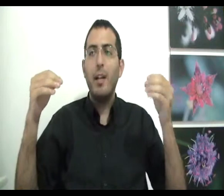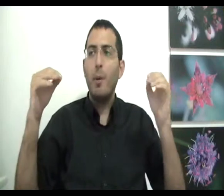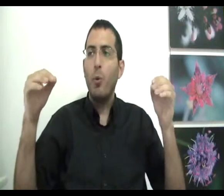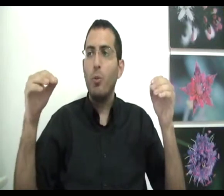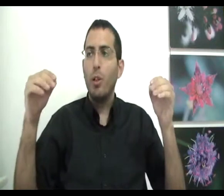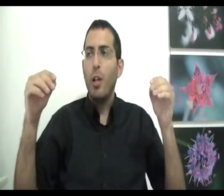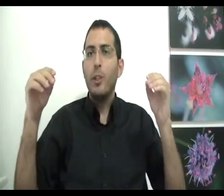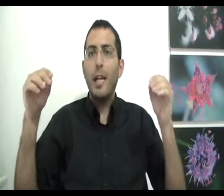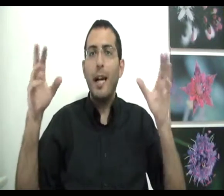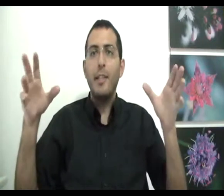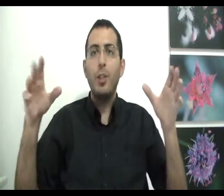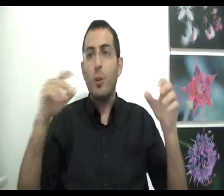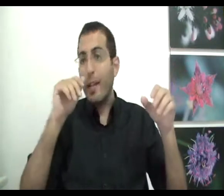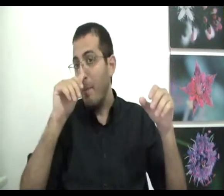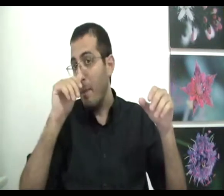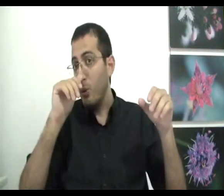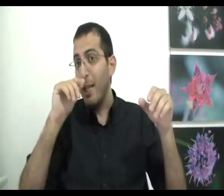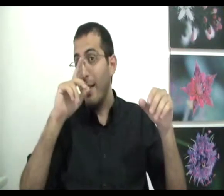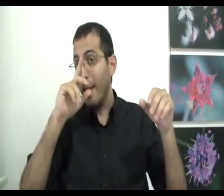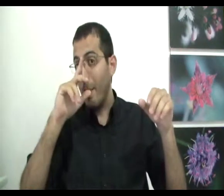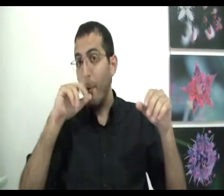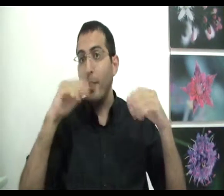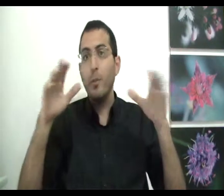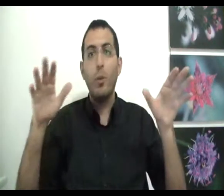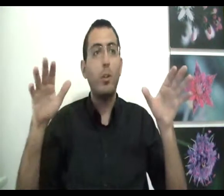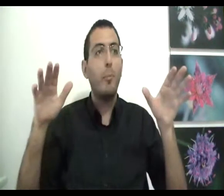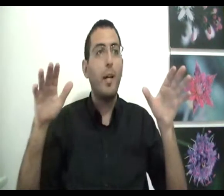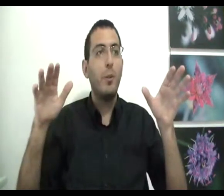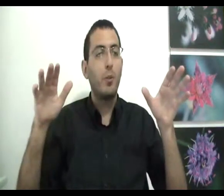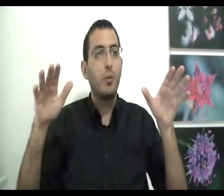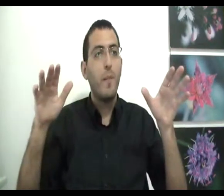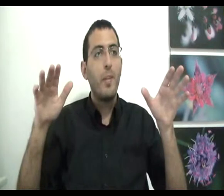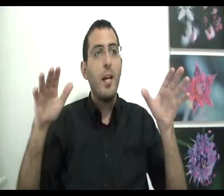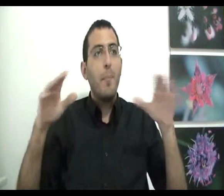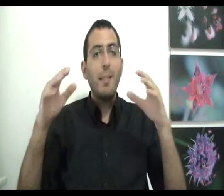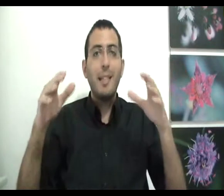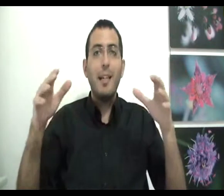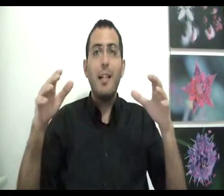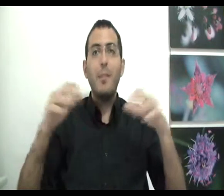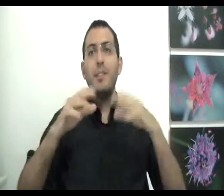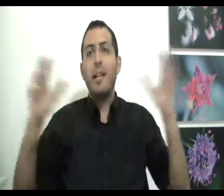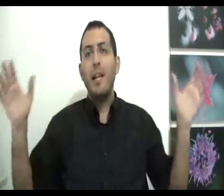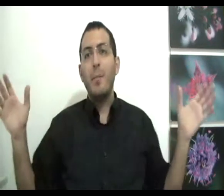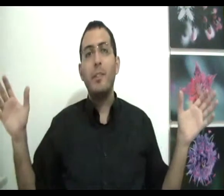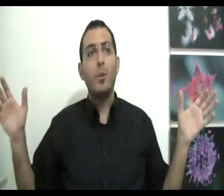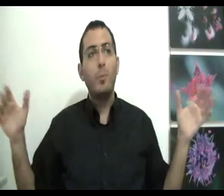המהות של העני שלו כי גם במהות של העני, גם פה יש בדיוק את אותו פרדוקס מצד אחד, אם נסתכל על המציאות